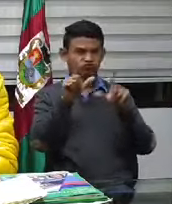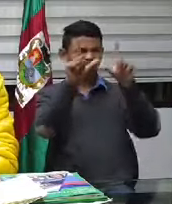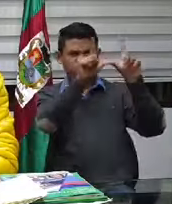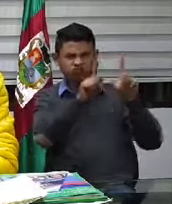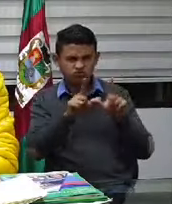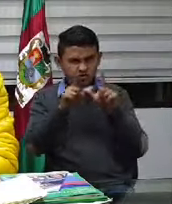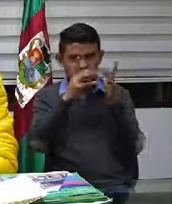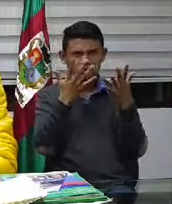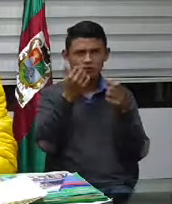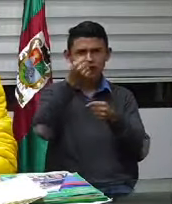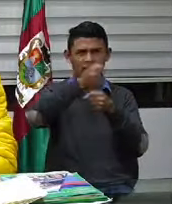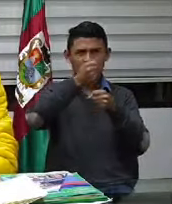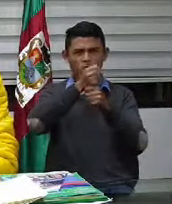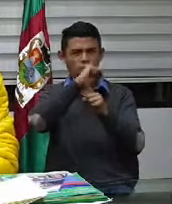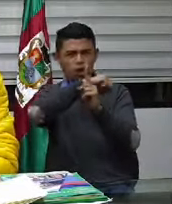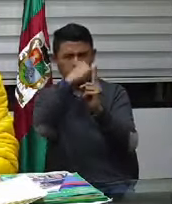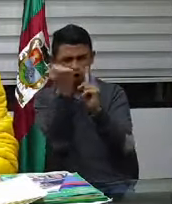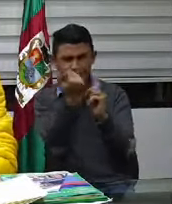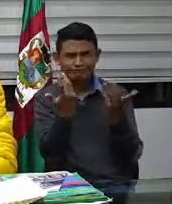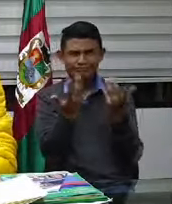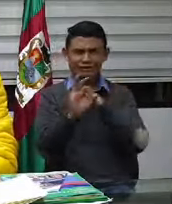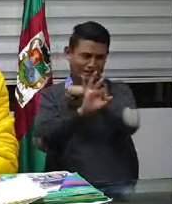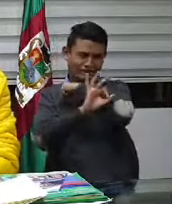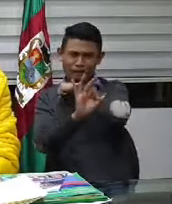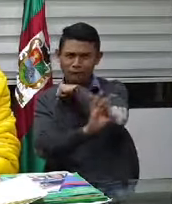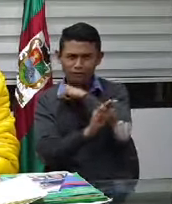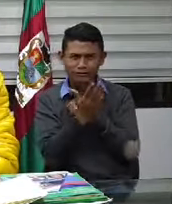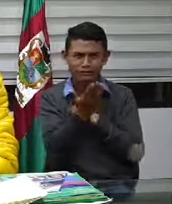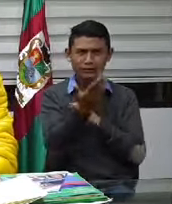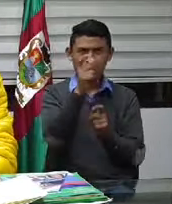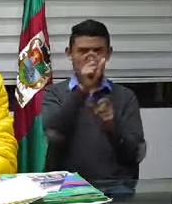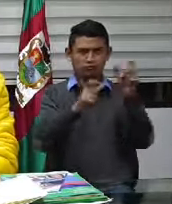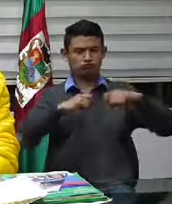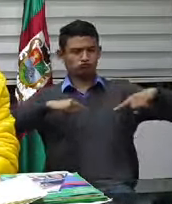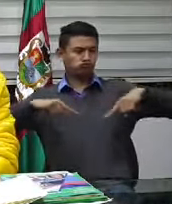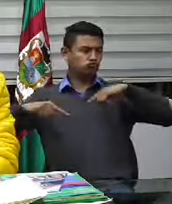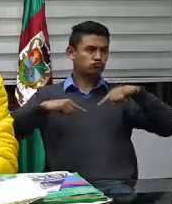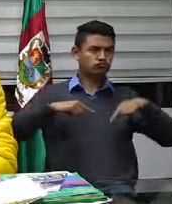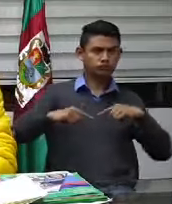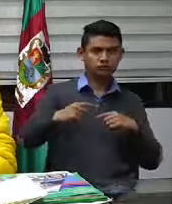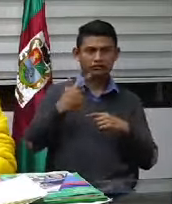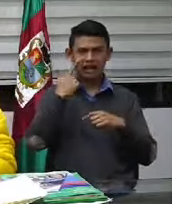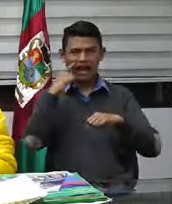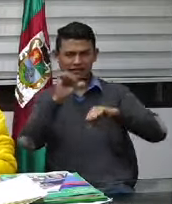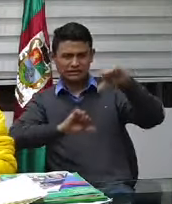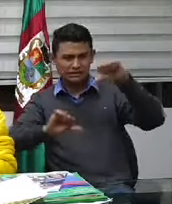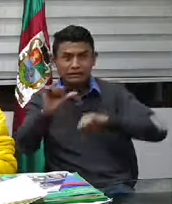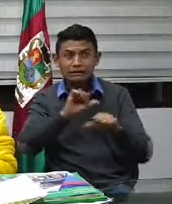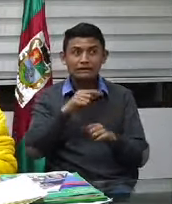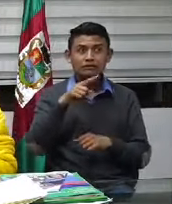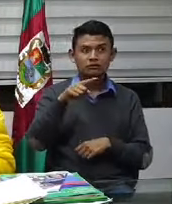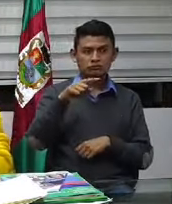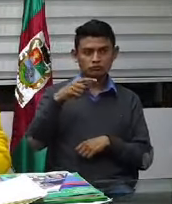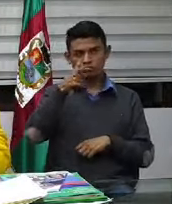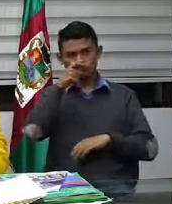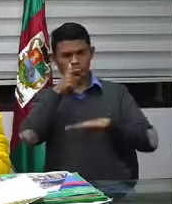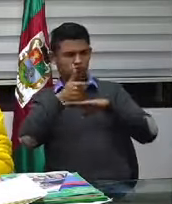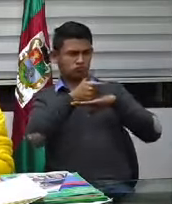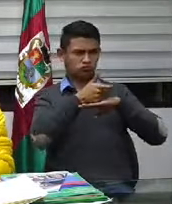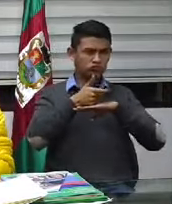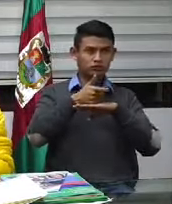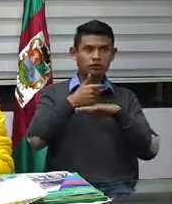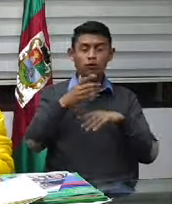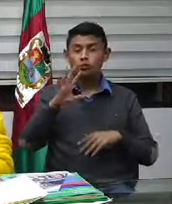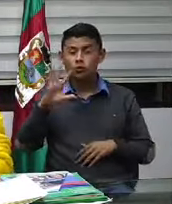social, psicología, todo el personal administrativo, todo el personal de asociaciones generales, todo el personal de vigilancia. Ese es